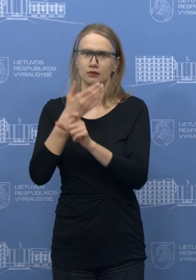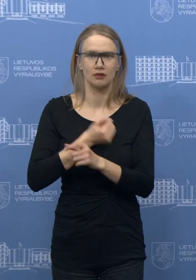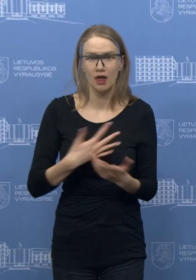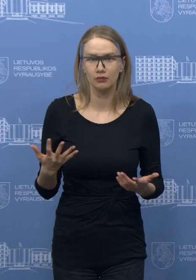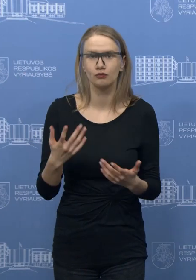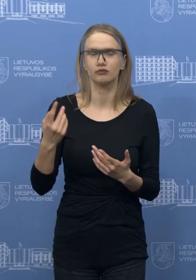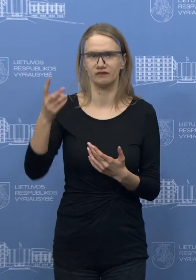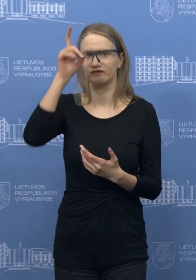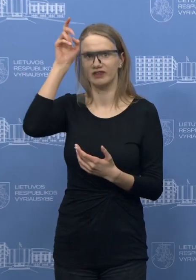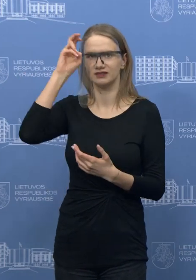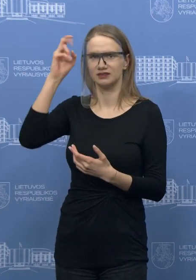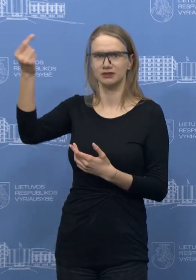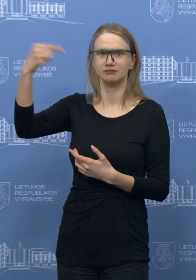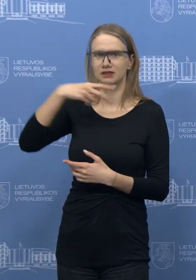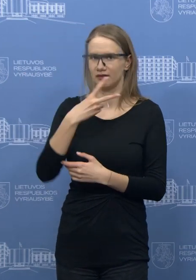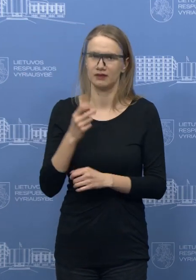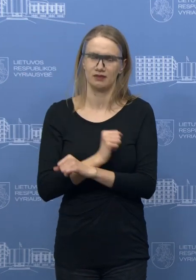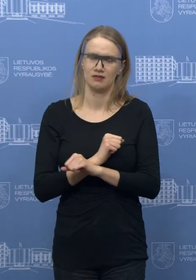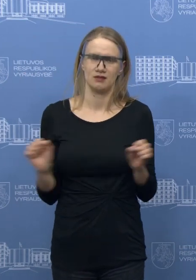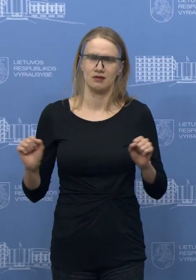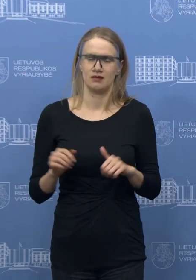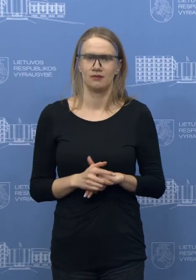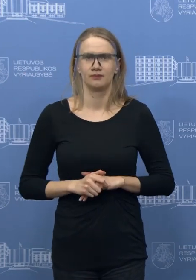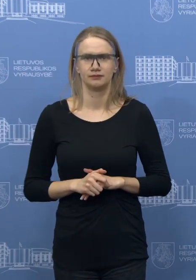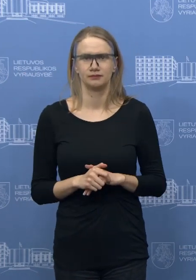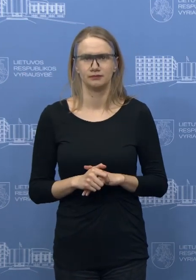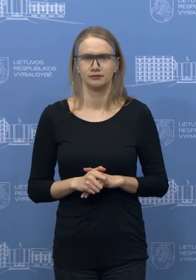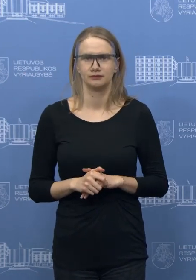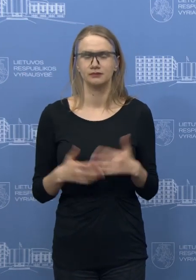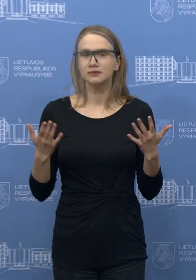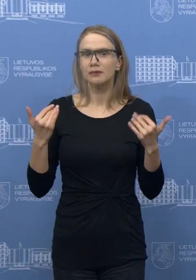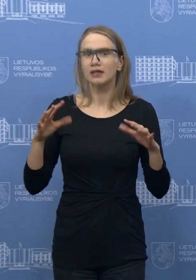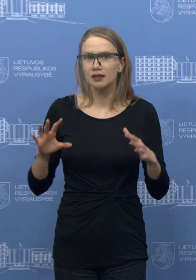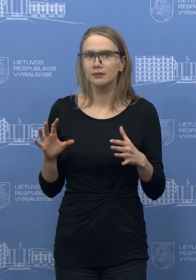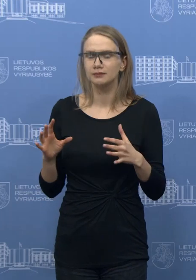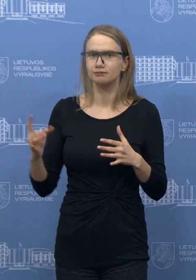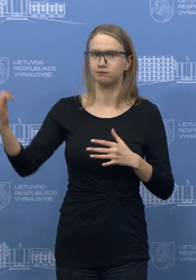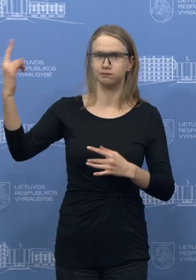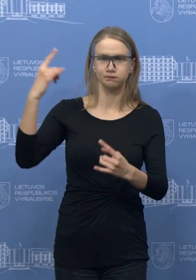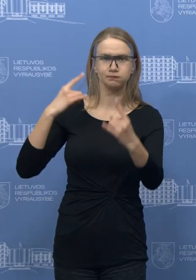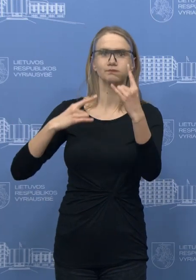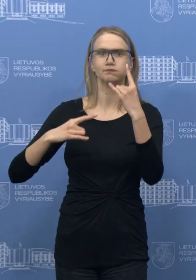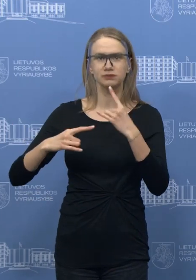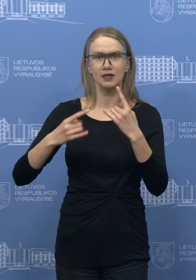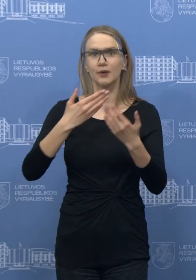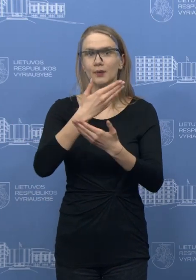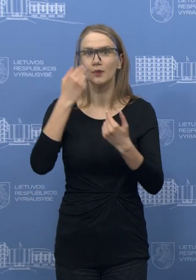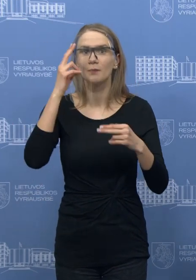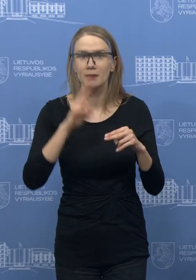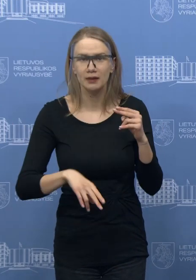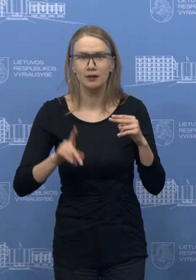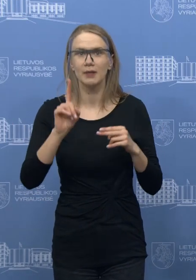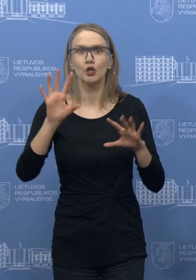valstybių, susijęs su griežto karantino sąlygom. Tai iš esmės susiekimas baigtas, bet išimtis yra galimos.